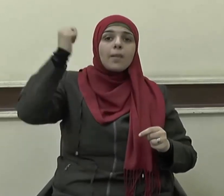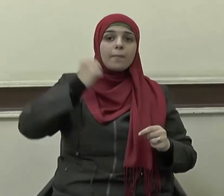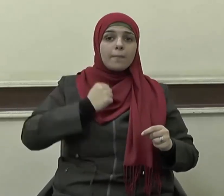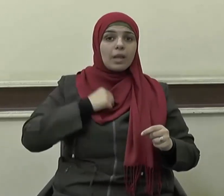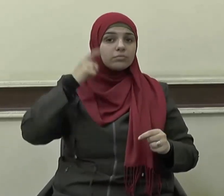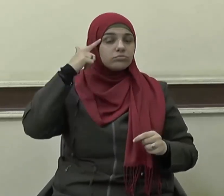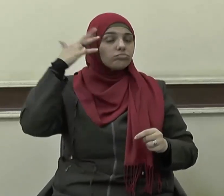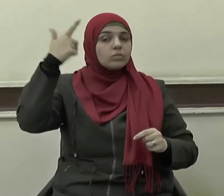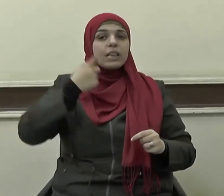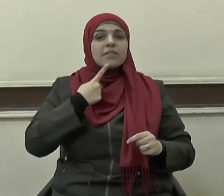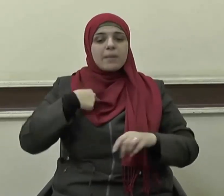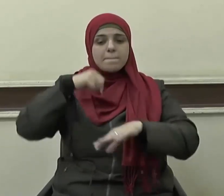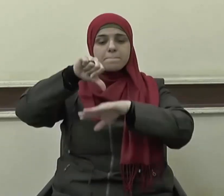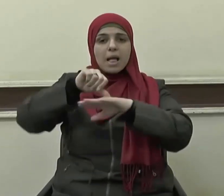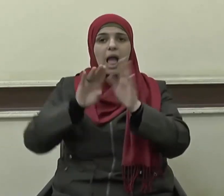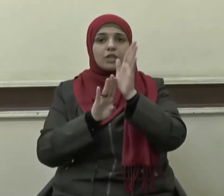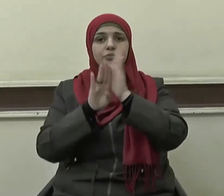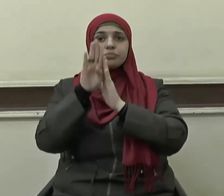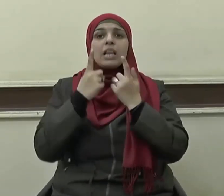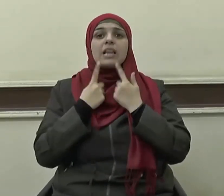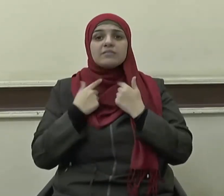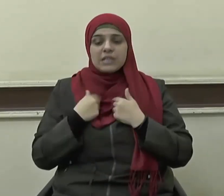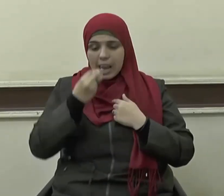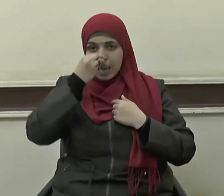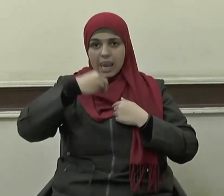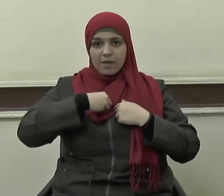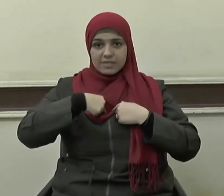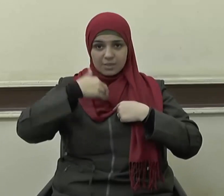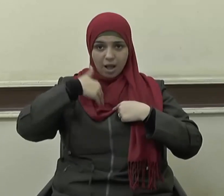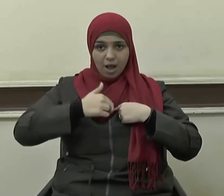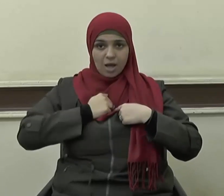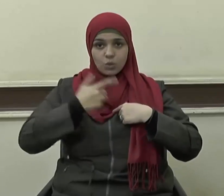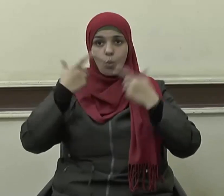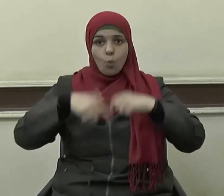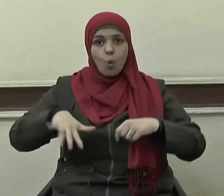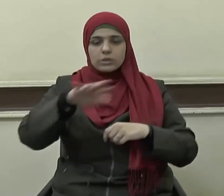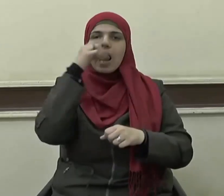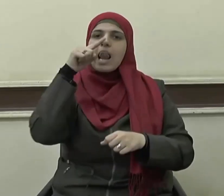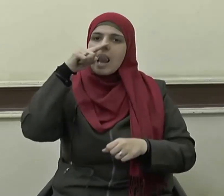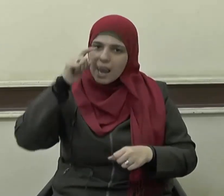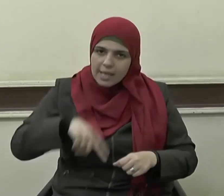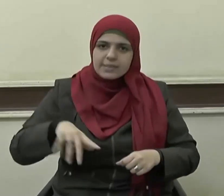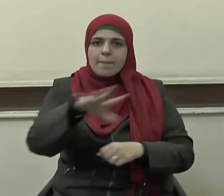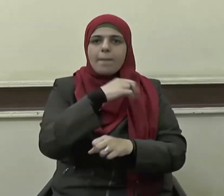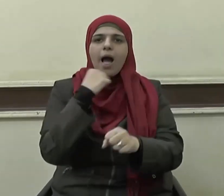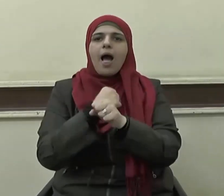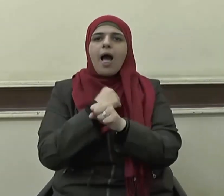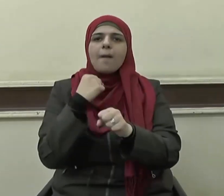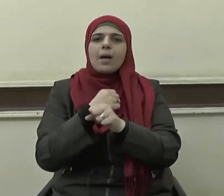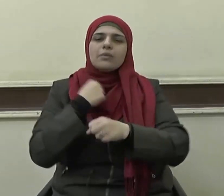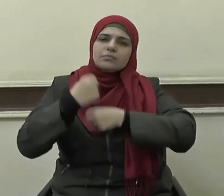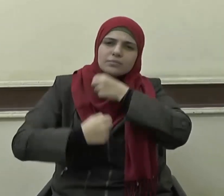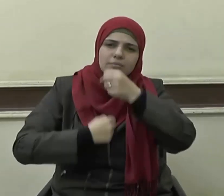للمكانة التي نرجوها لأنفسنا ووطننا لا بد أن نبذل أقصى الطاقة